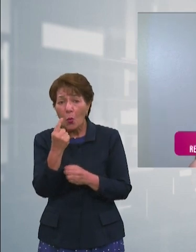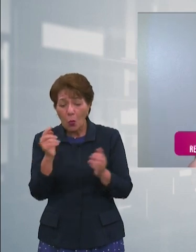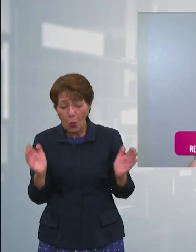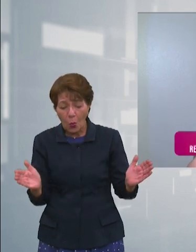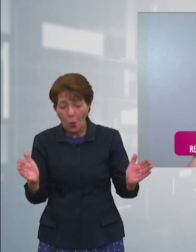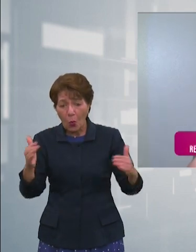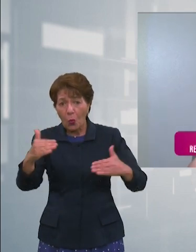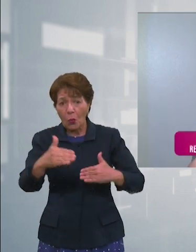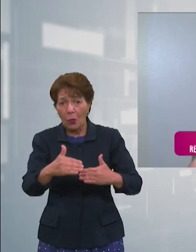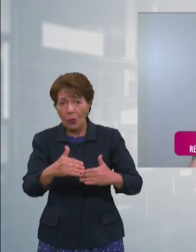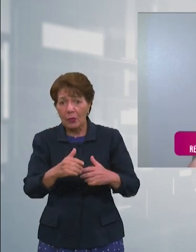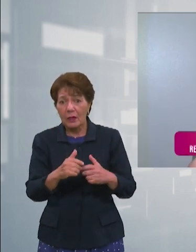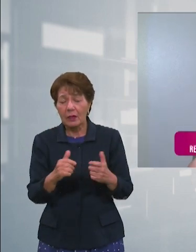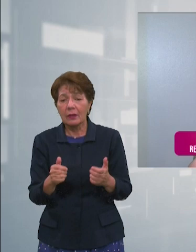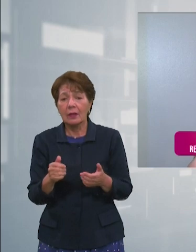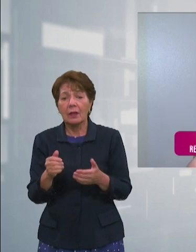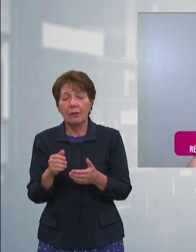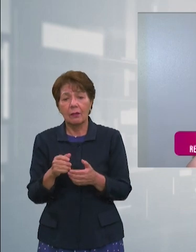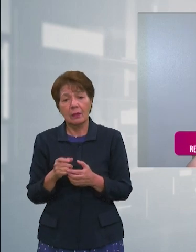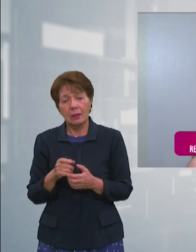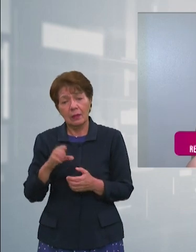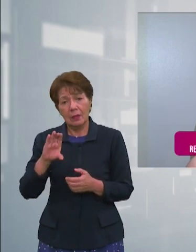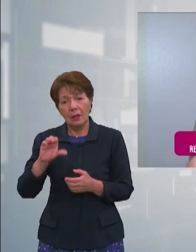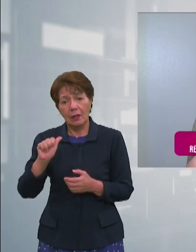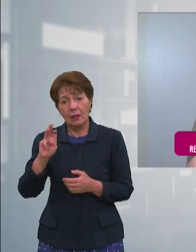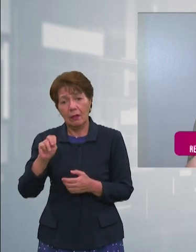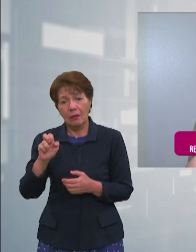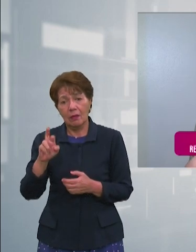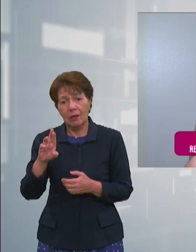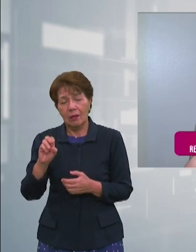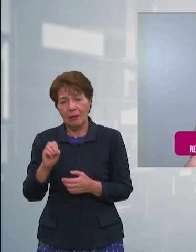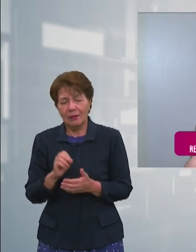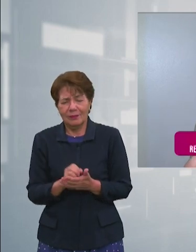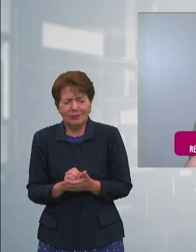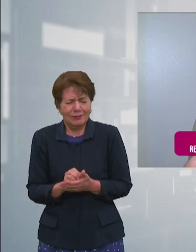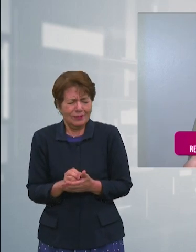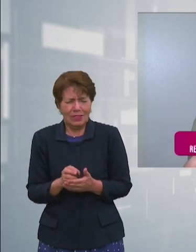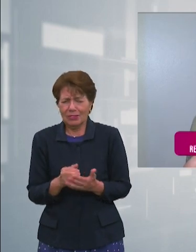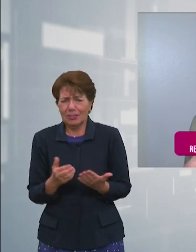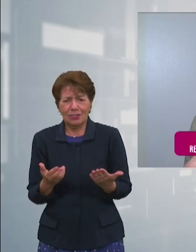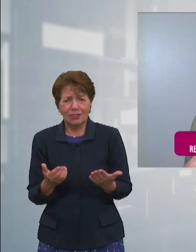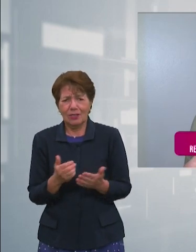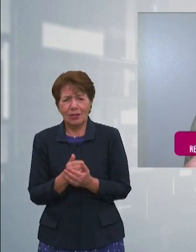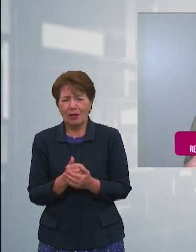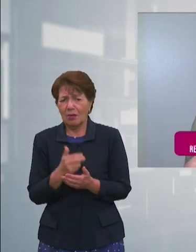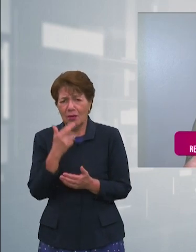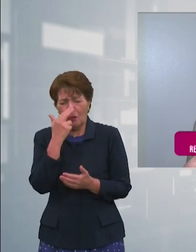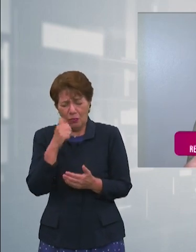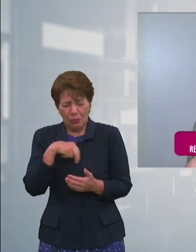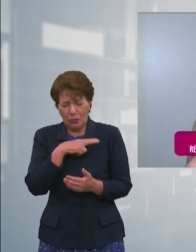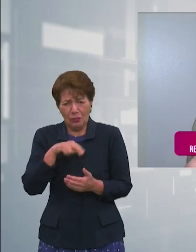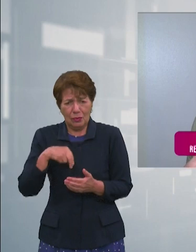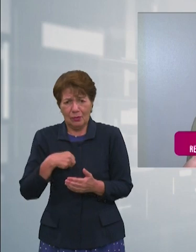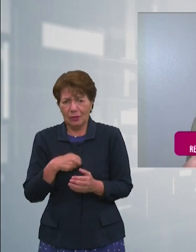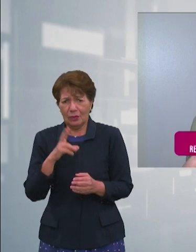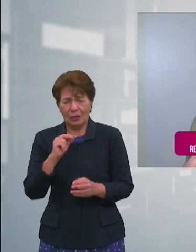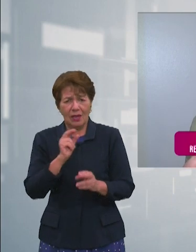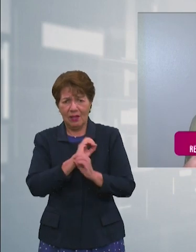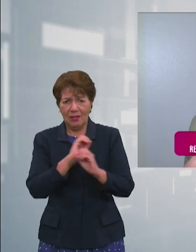un contenedor de camarón eso es irrisorio eso es irrisorio y me parece hasta un insulto a la dignidad